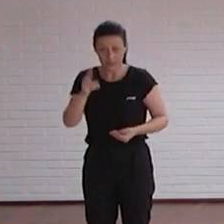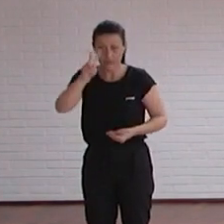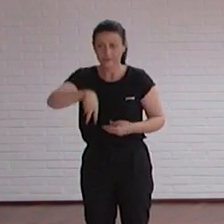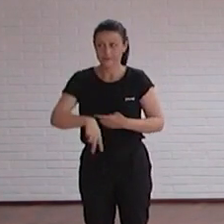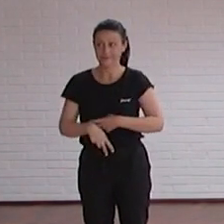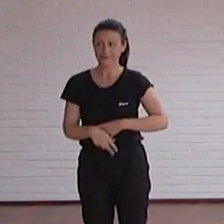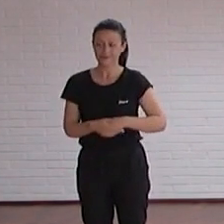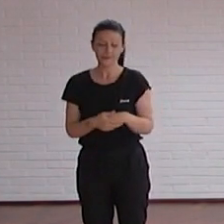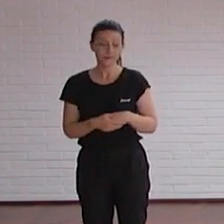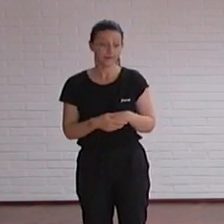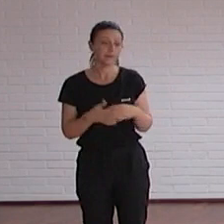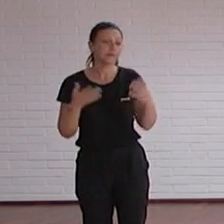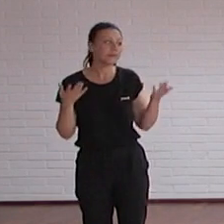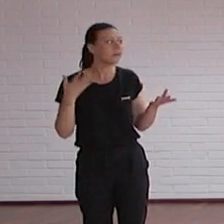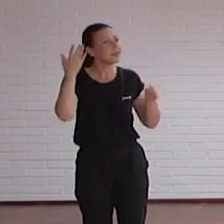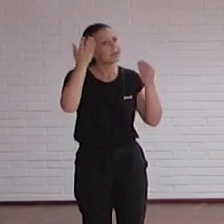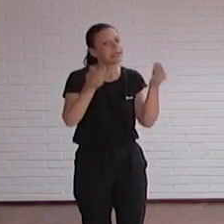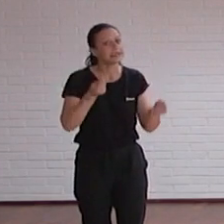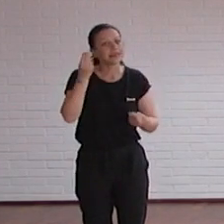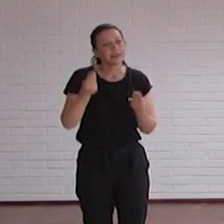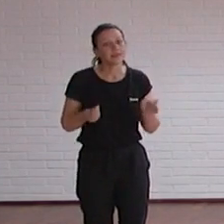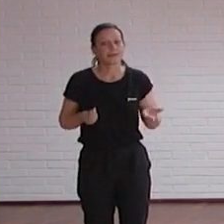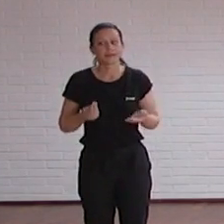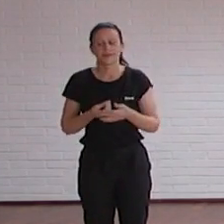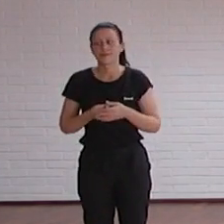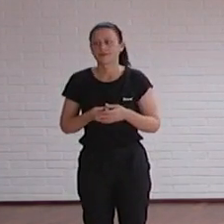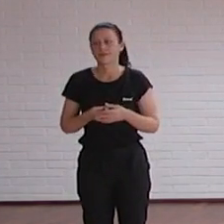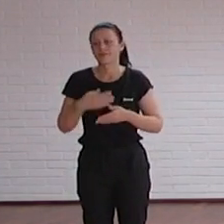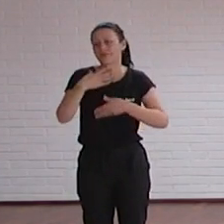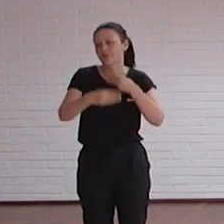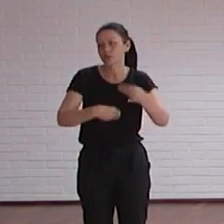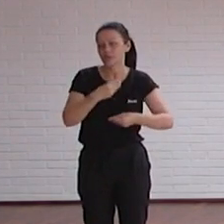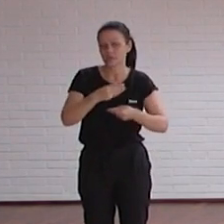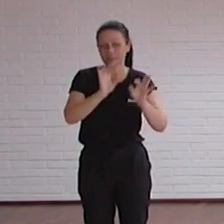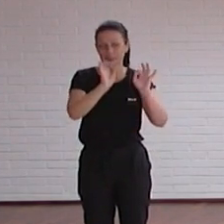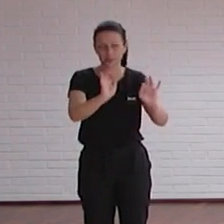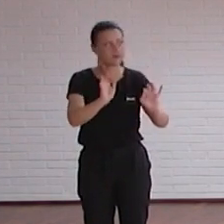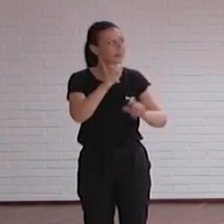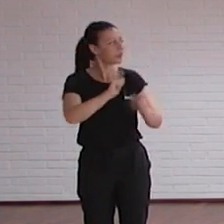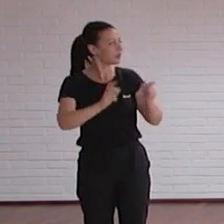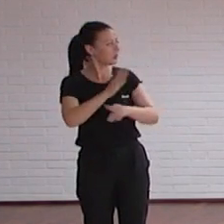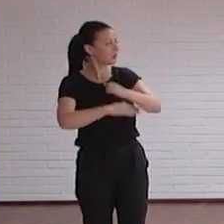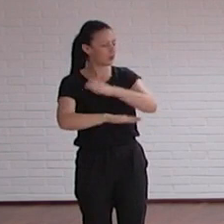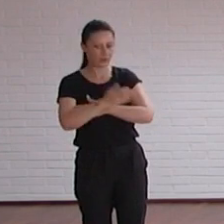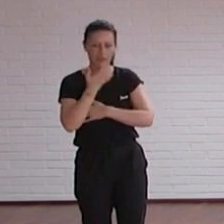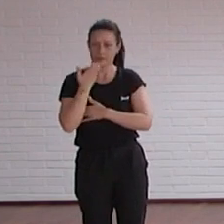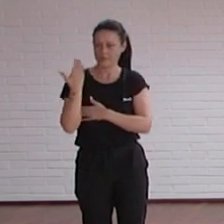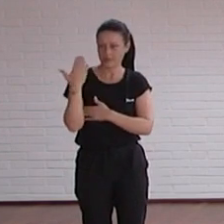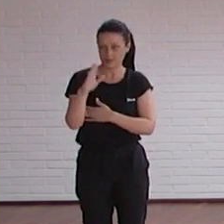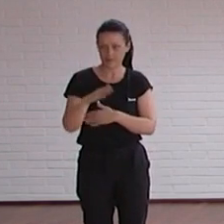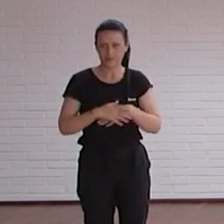Cosas que hoy pensamos que solo se quedan, se utilizan por personas con discapacidad. Veamos algunos ejemplos.